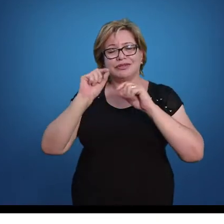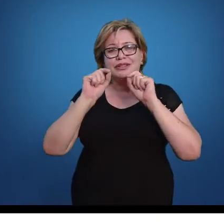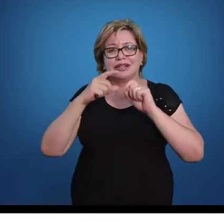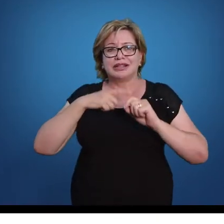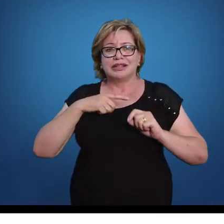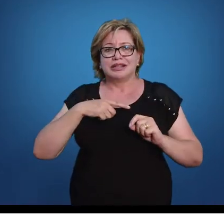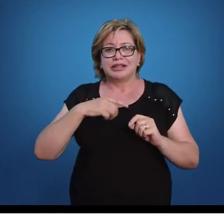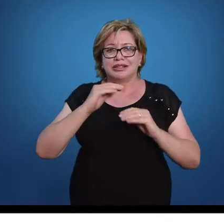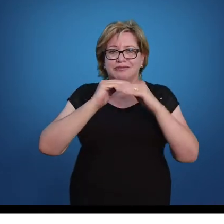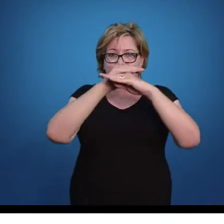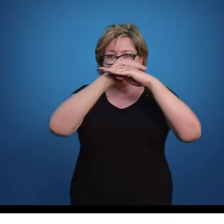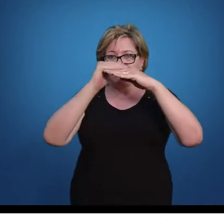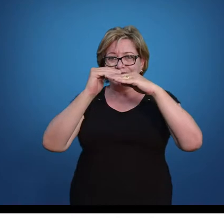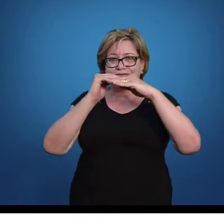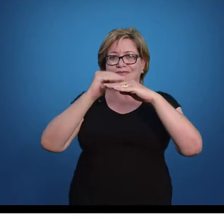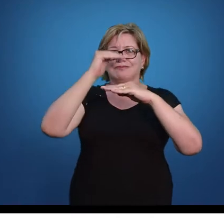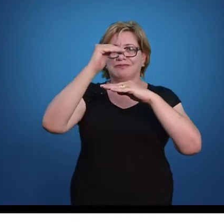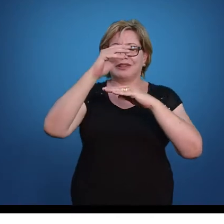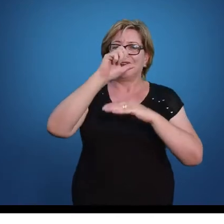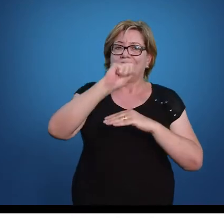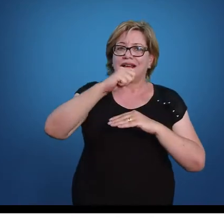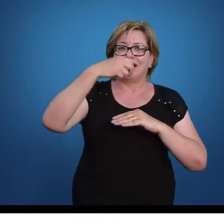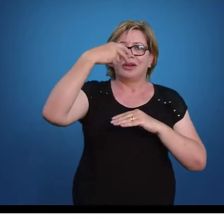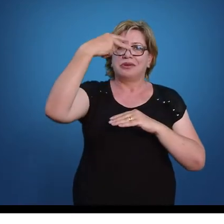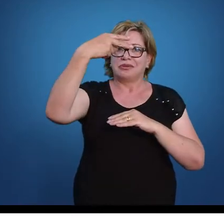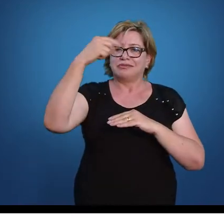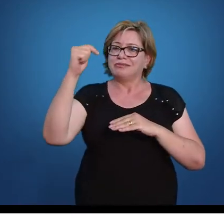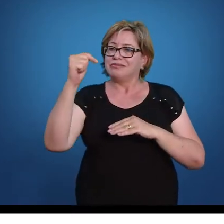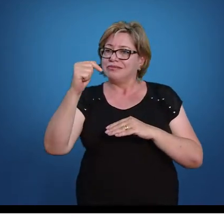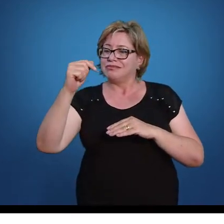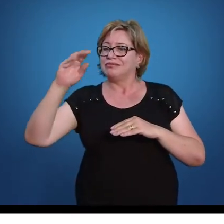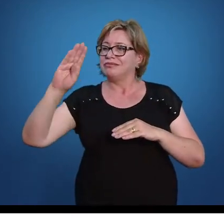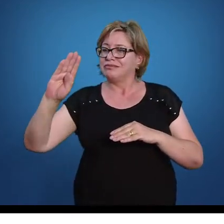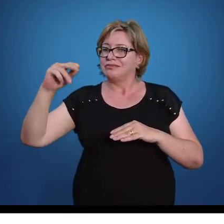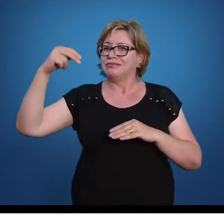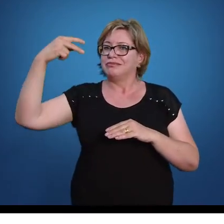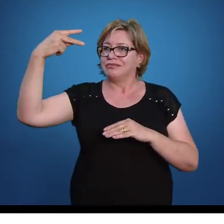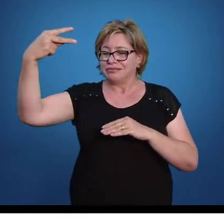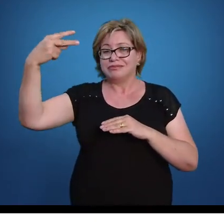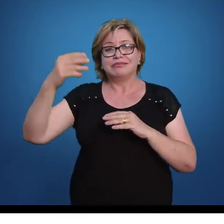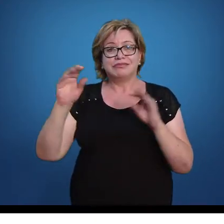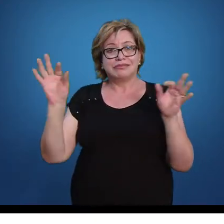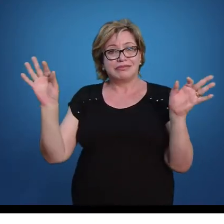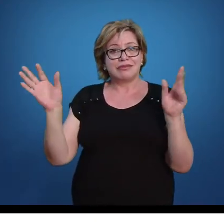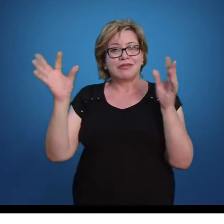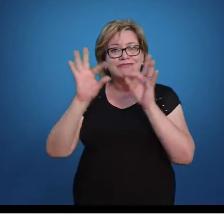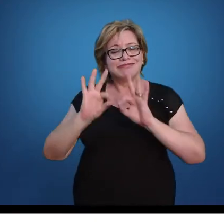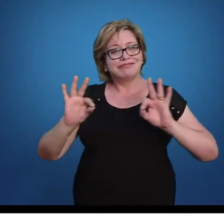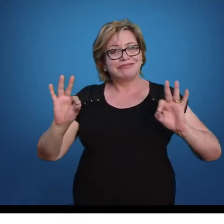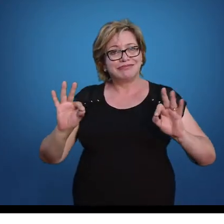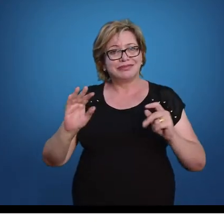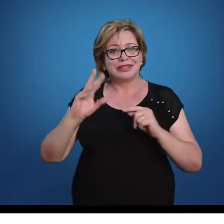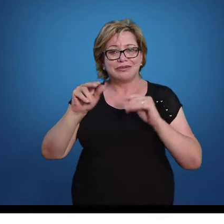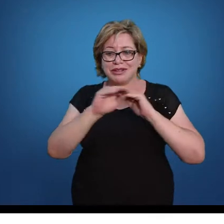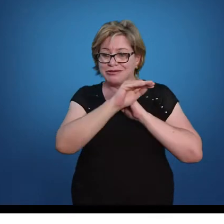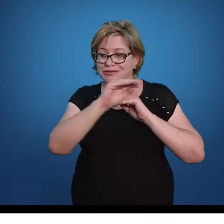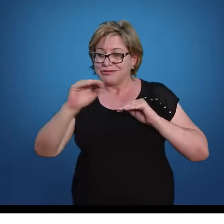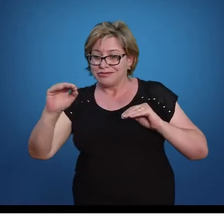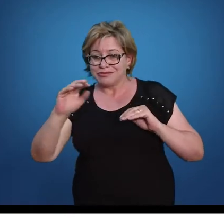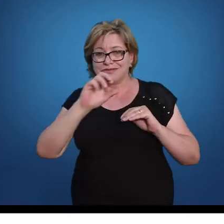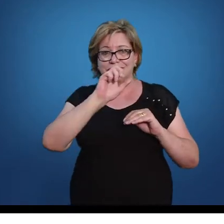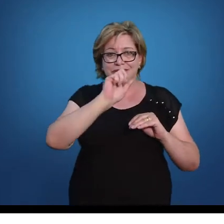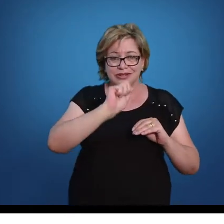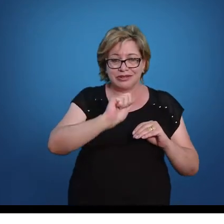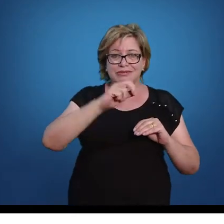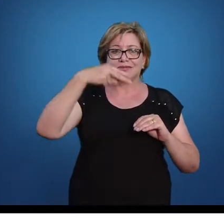que na parte de cima só sobrou a ao quadrado menos b ao quadrado. E isso tudo também está dividido por a ao